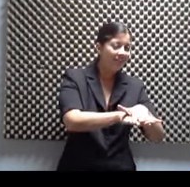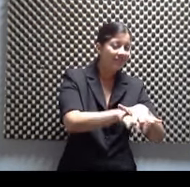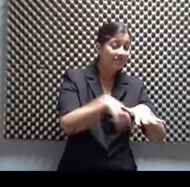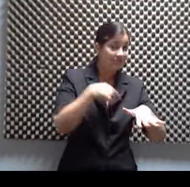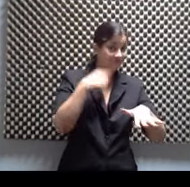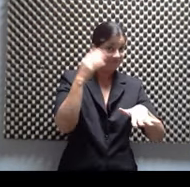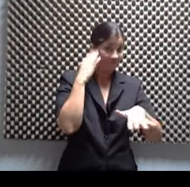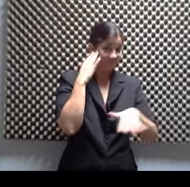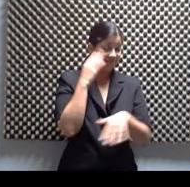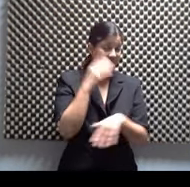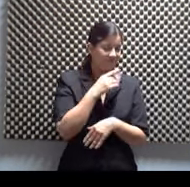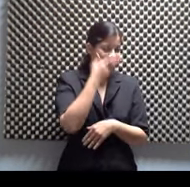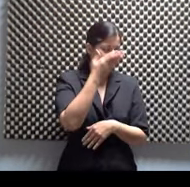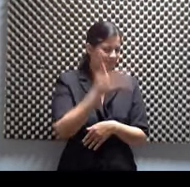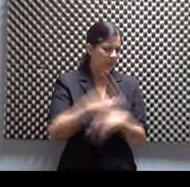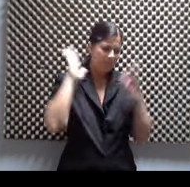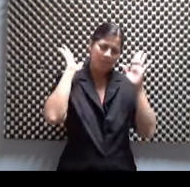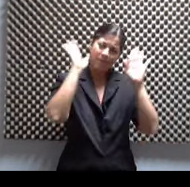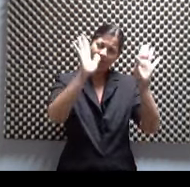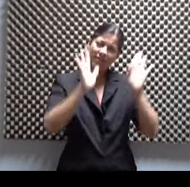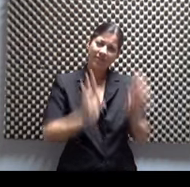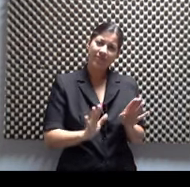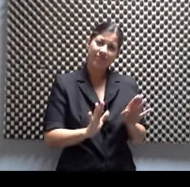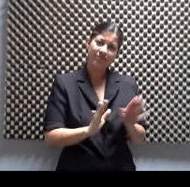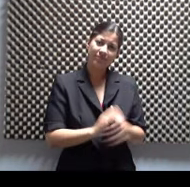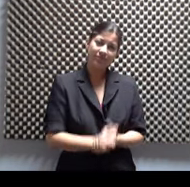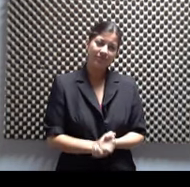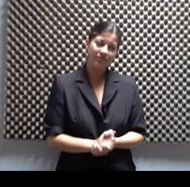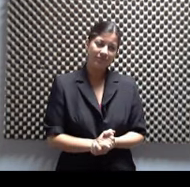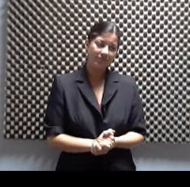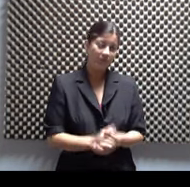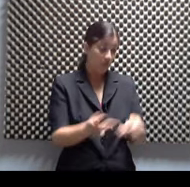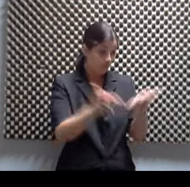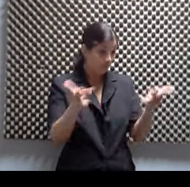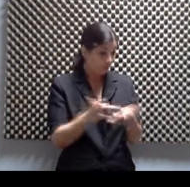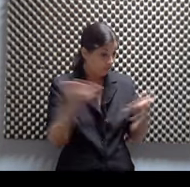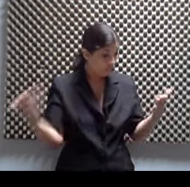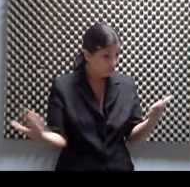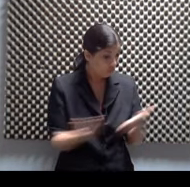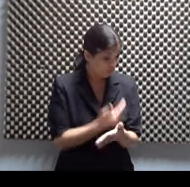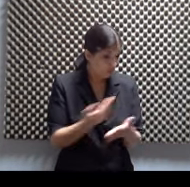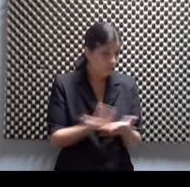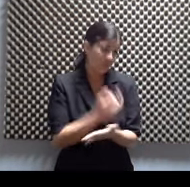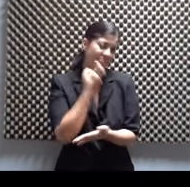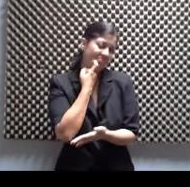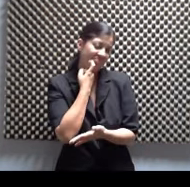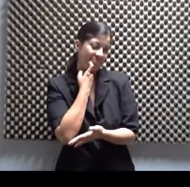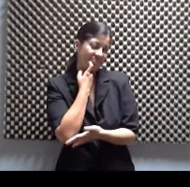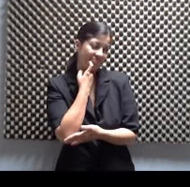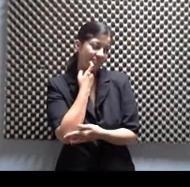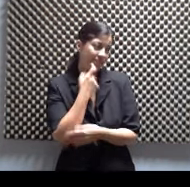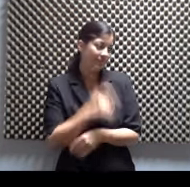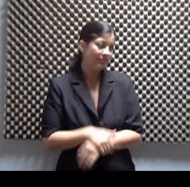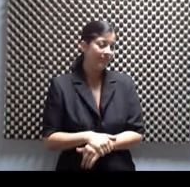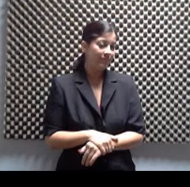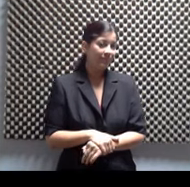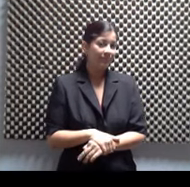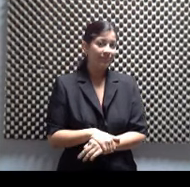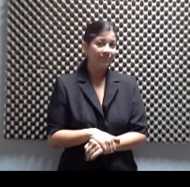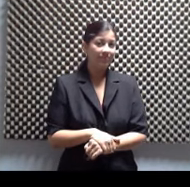una maravilla. Están estrenando plantel desde hace algún tiempo. De veras que para los que no tienen acceso a